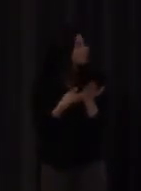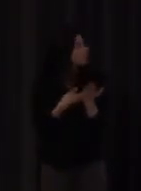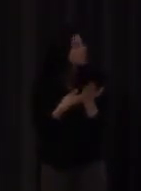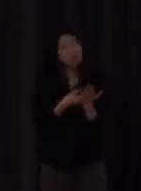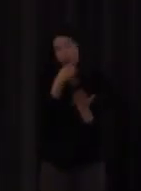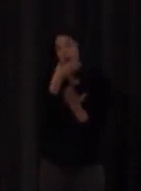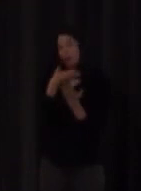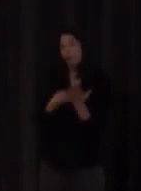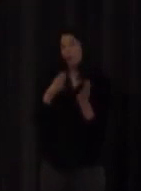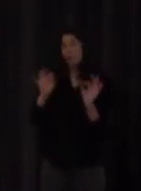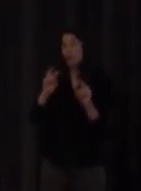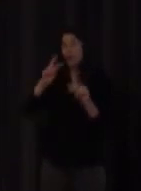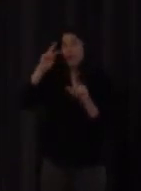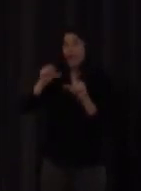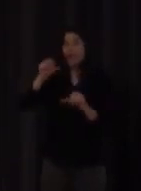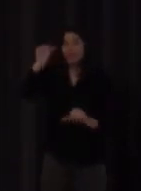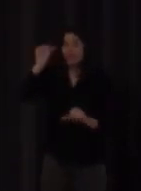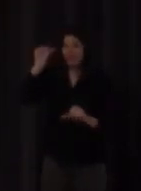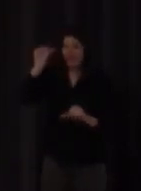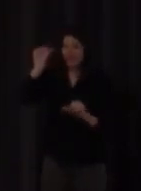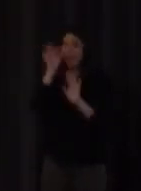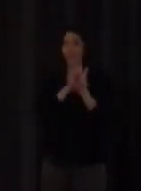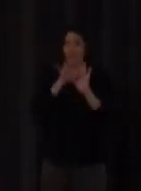fonológica a través del SEA ¿de acuerdo?